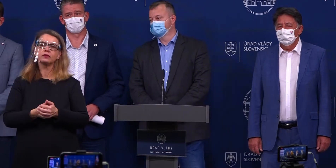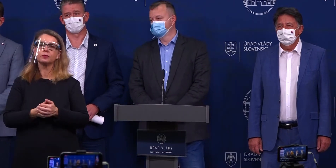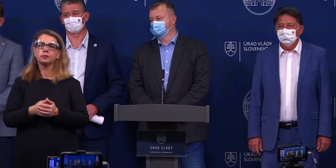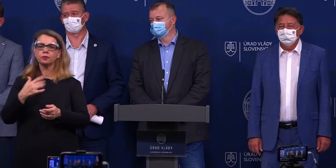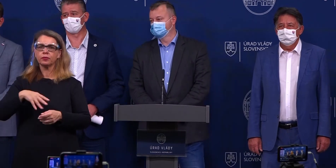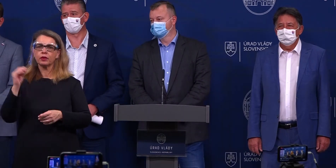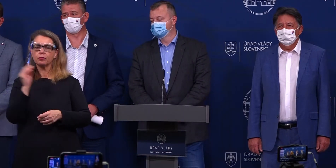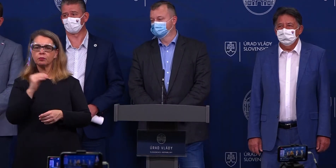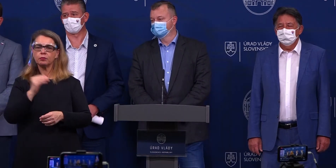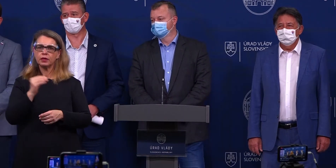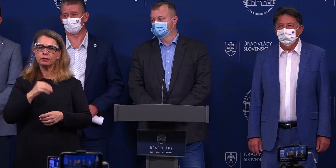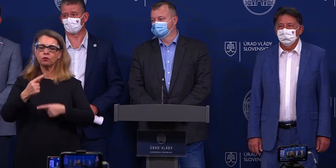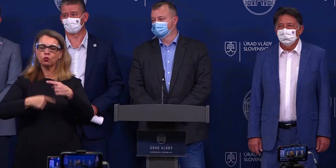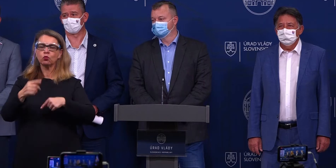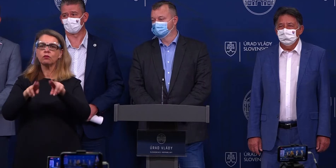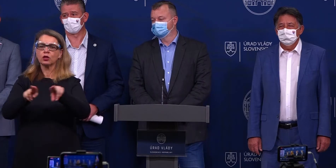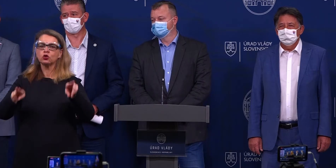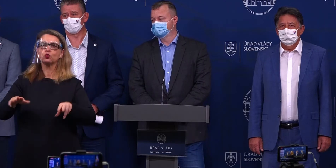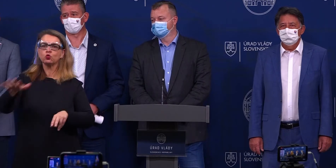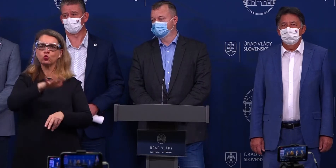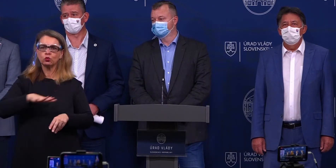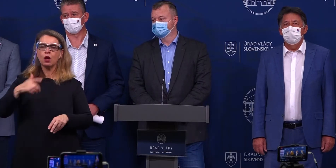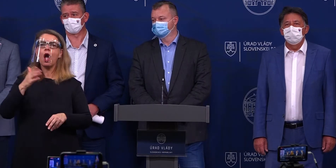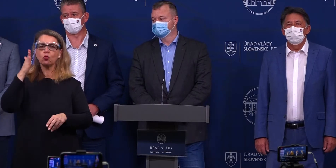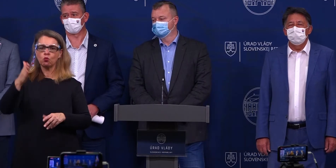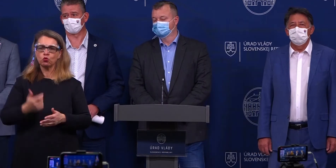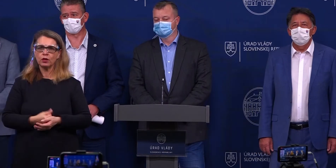Chcem sa prosím opýtať na fungovanie súdov, v akom režime budú?